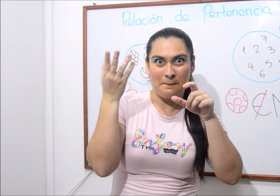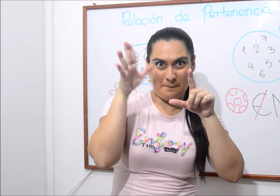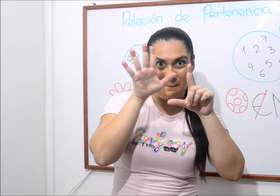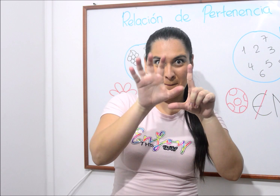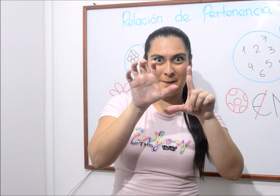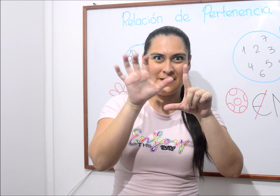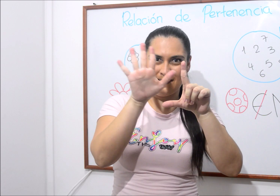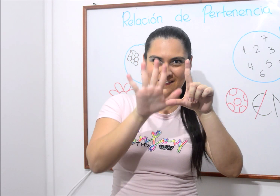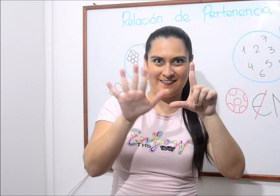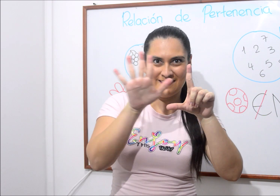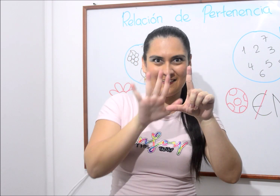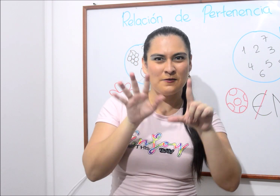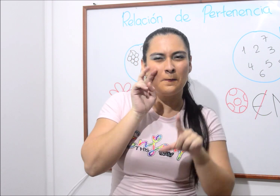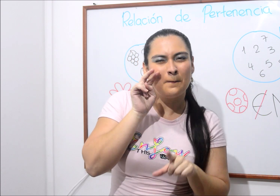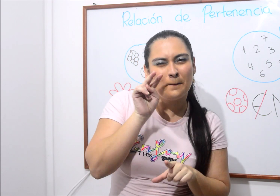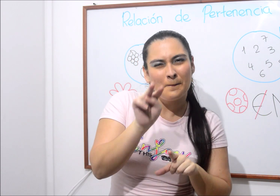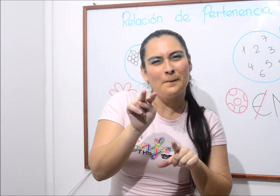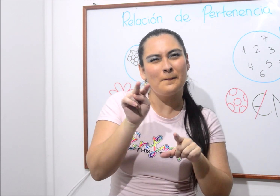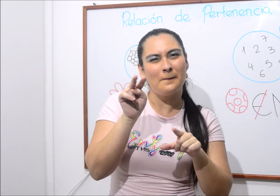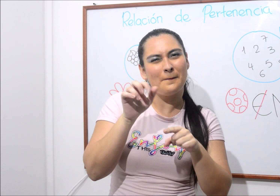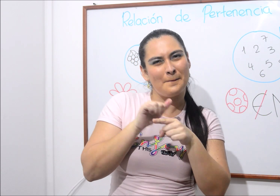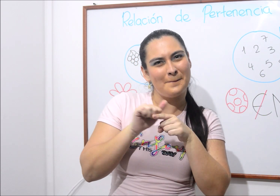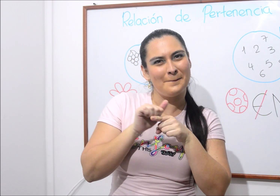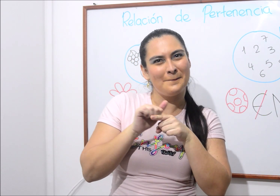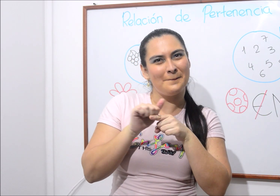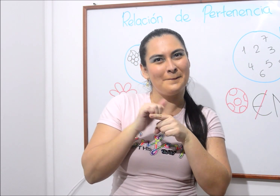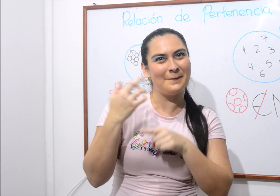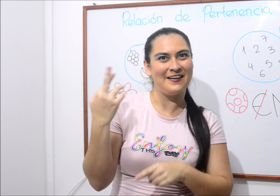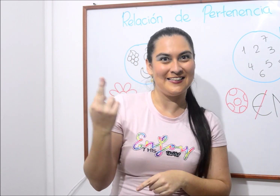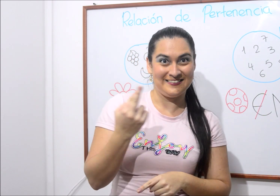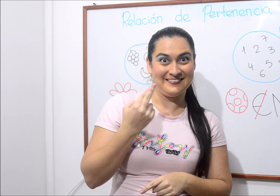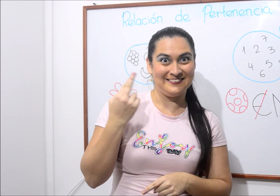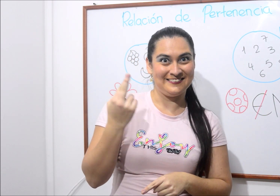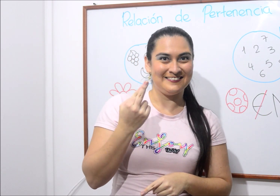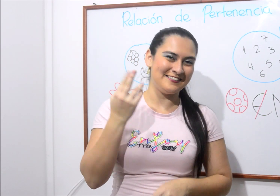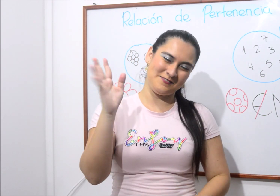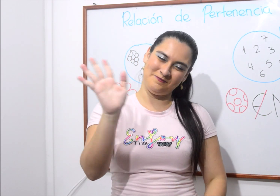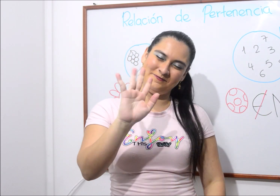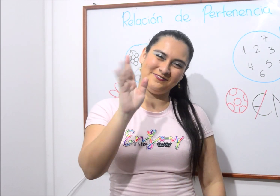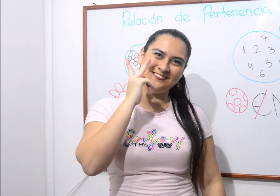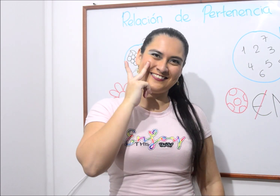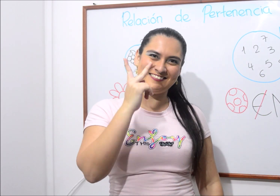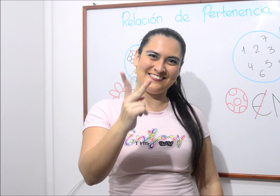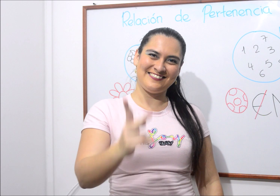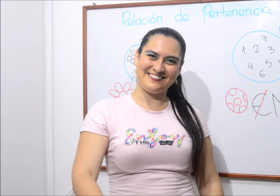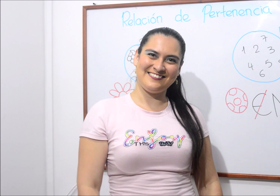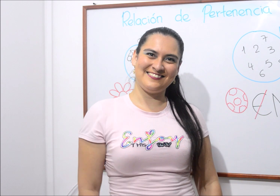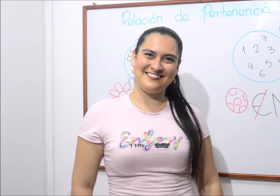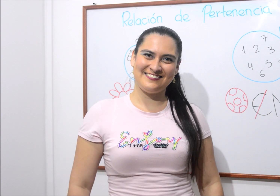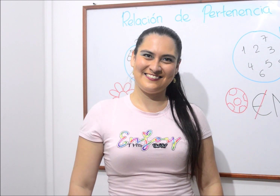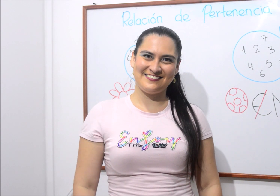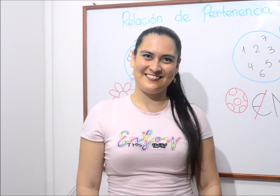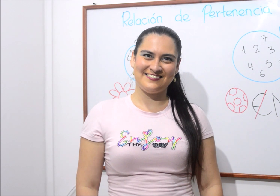que repases este tema, visualices el video y nos vemos en otra oportunidad. Adiós. Adiós.